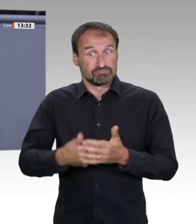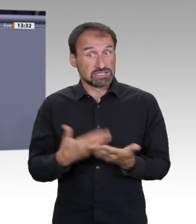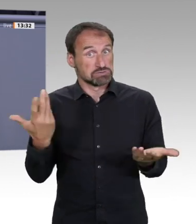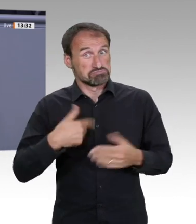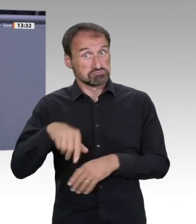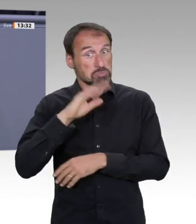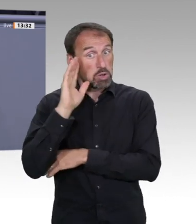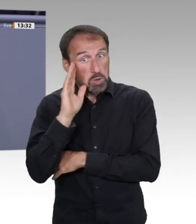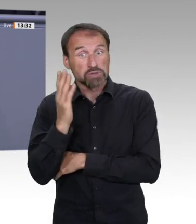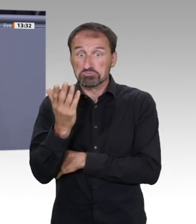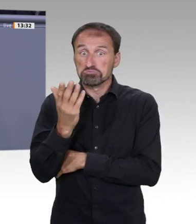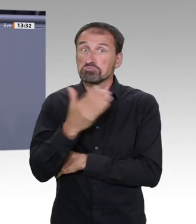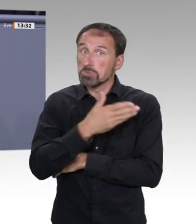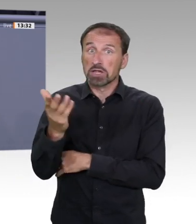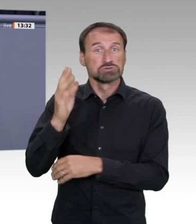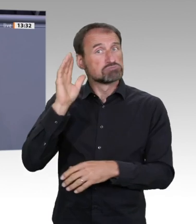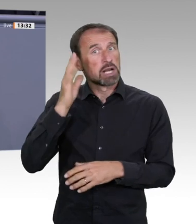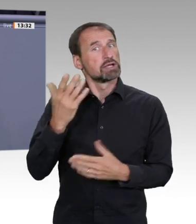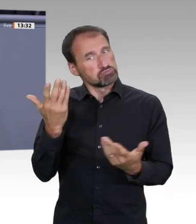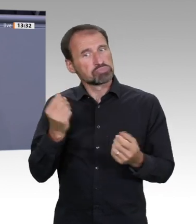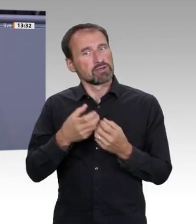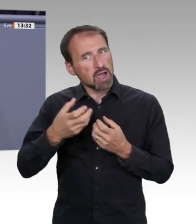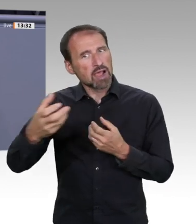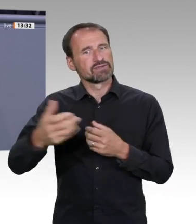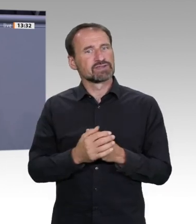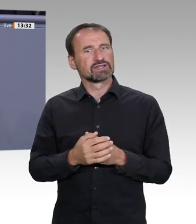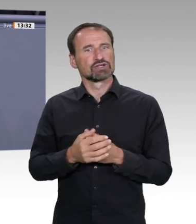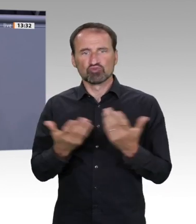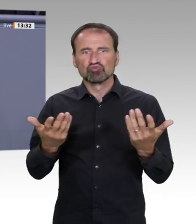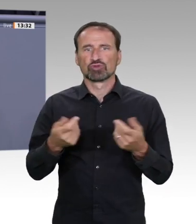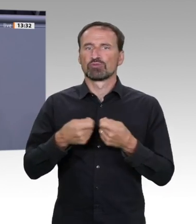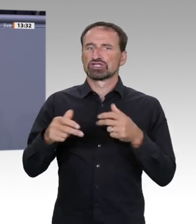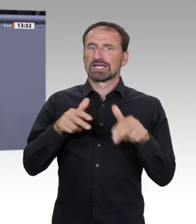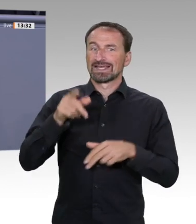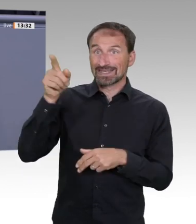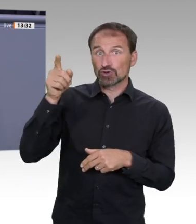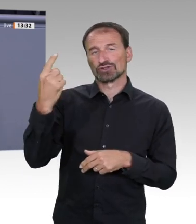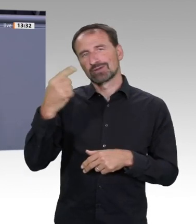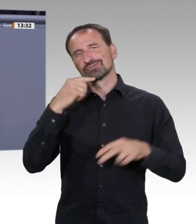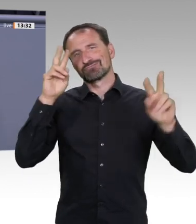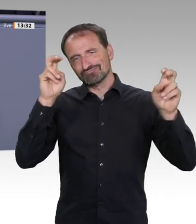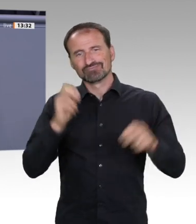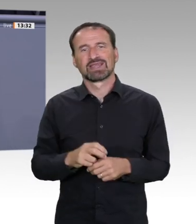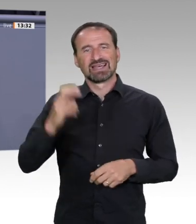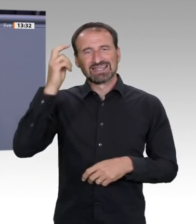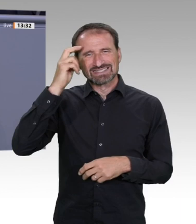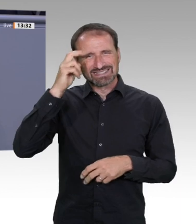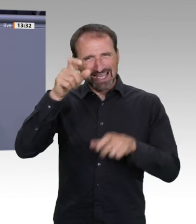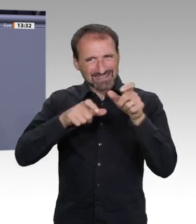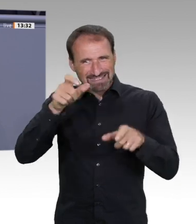auf Klimatechnologien haben soll. Das befindet sich noch in Klärung. Die Klimakrise ist die größte Herausforderung dieses Jahrhunderts und